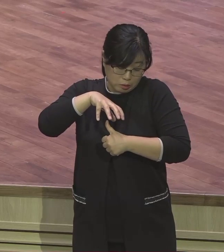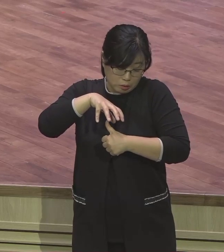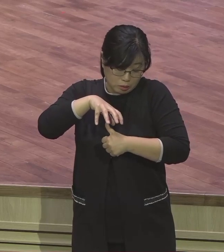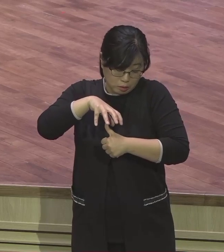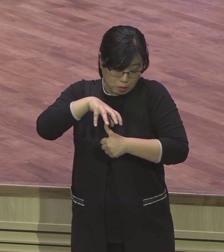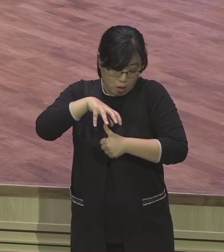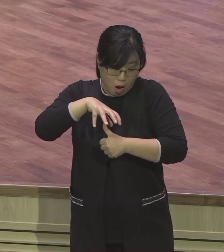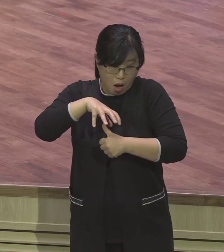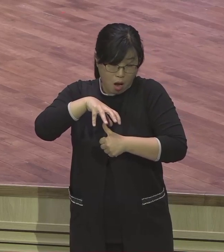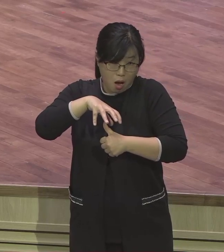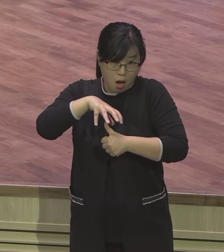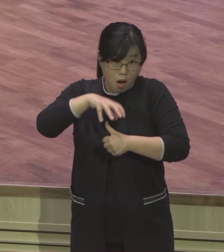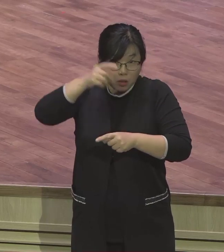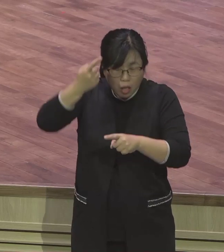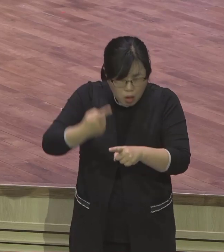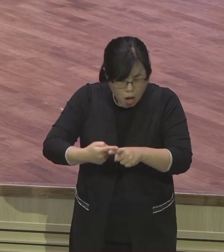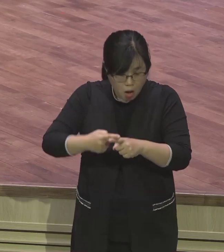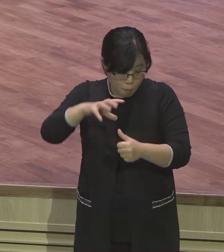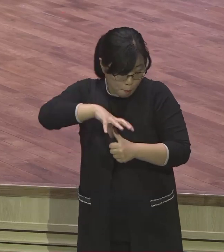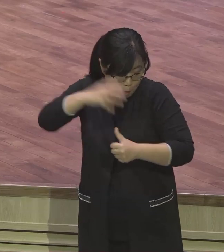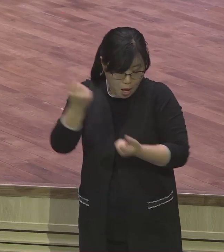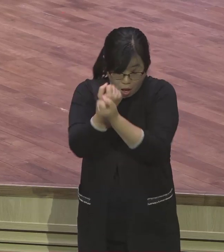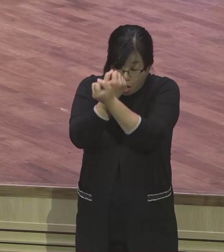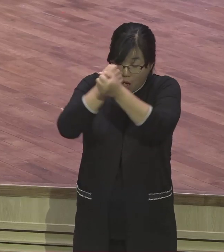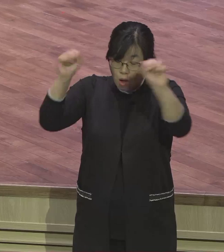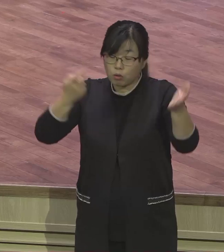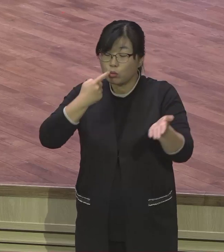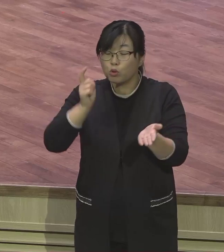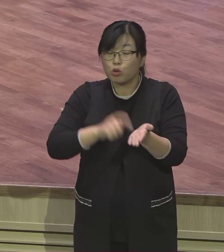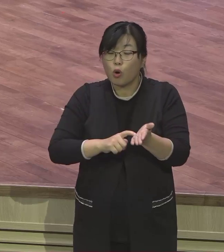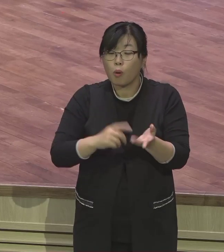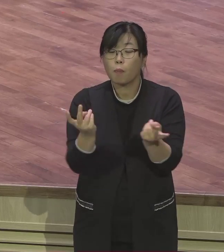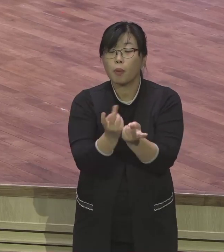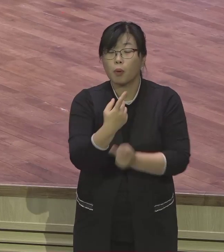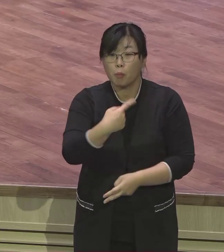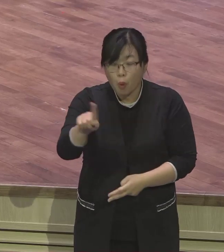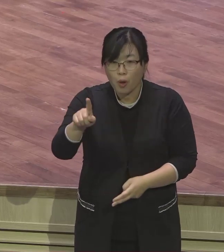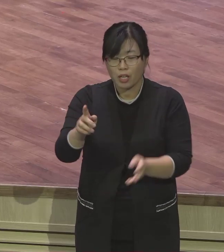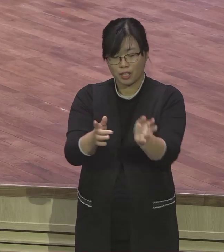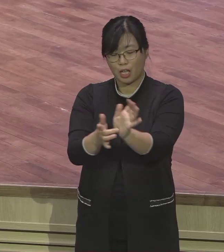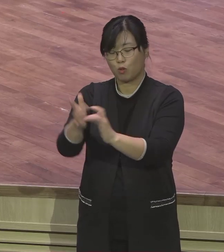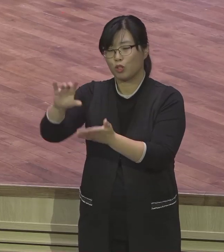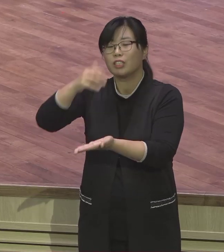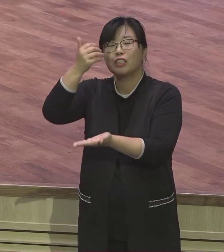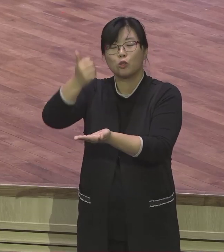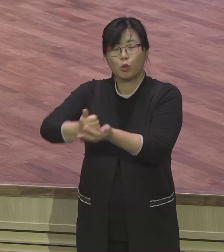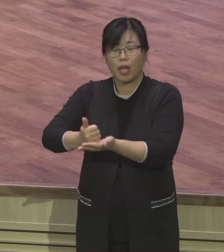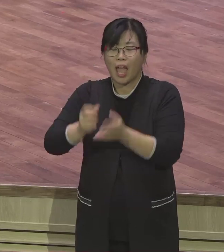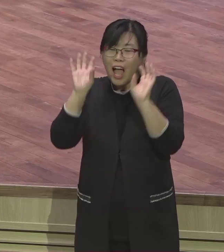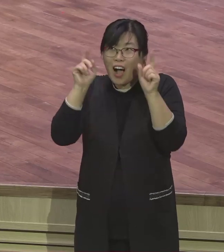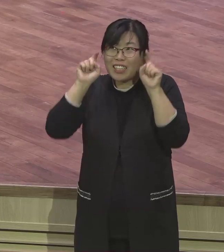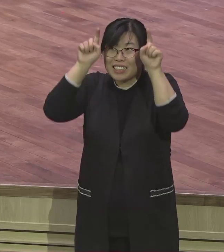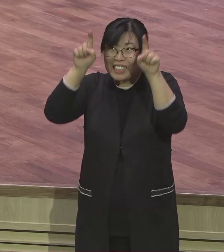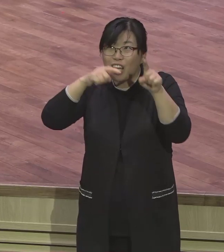이게 뭐냐. 예수 그리스도의 어린 양의 피. 예수 그리스도의 구원의 피. 이거 해방되는 거예요.